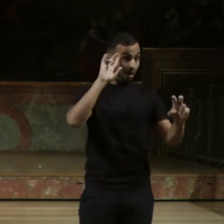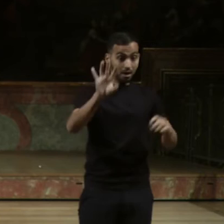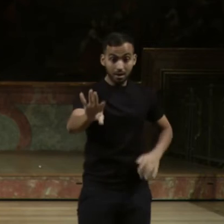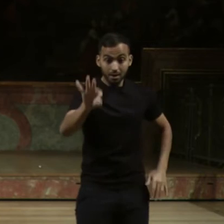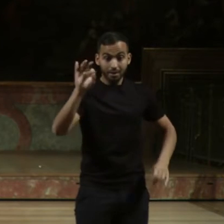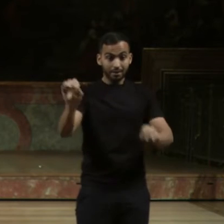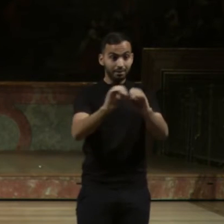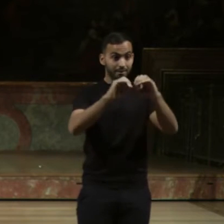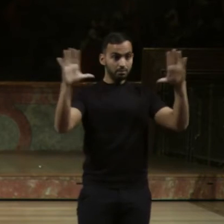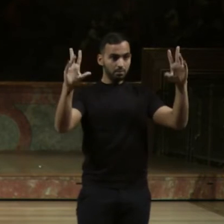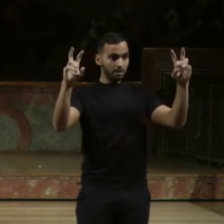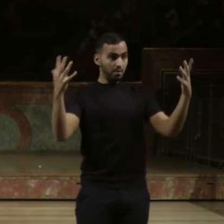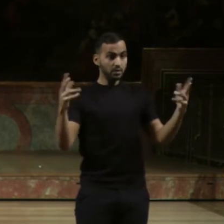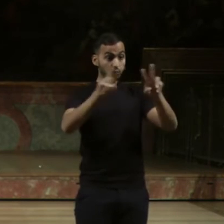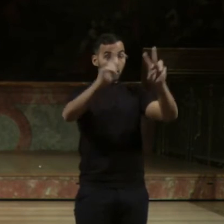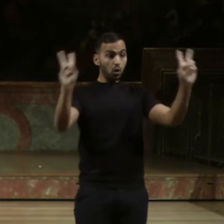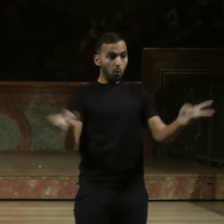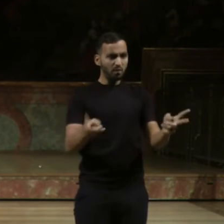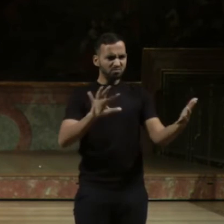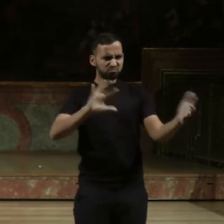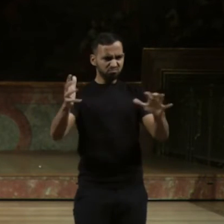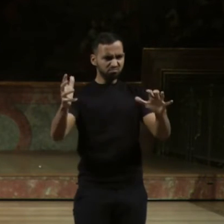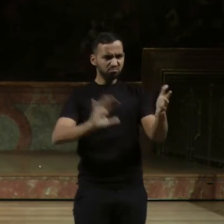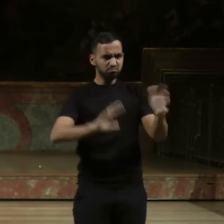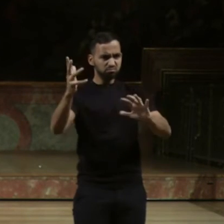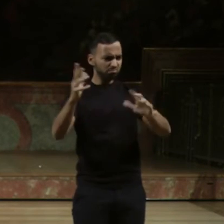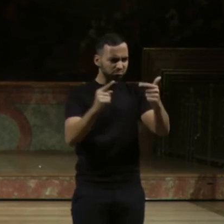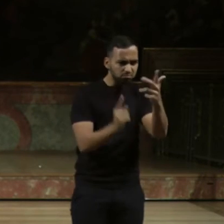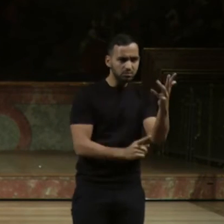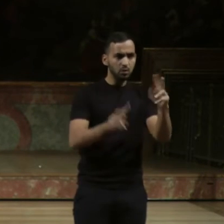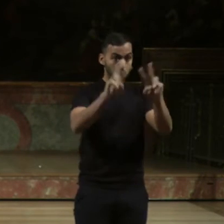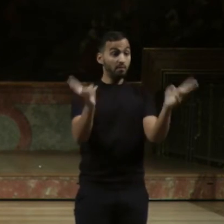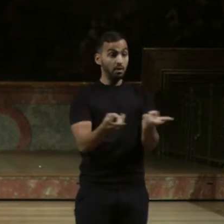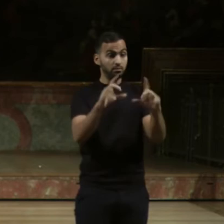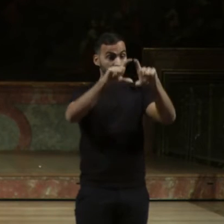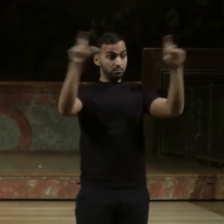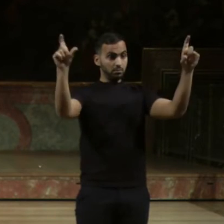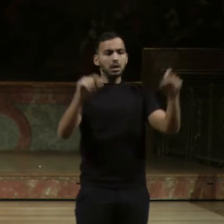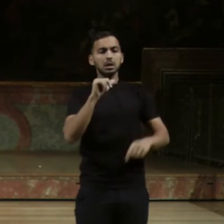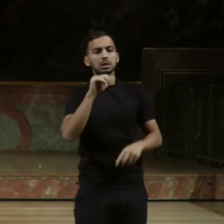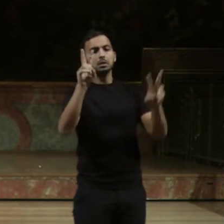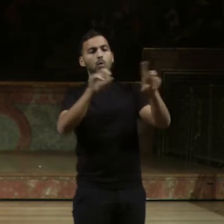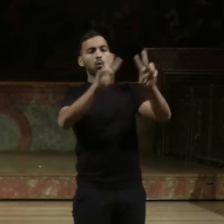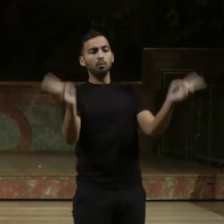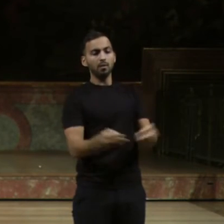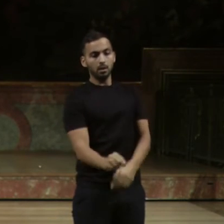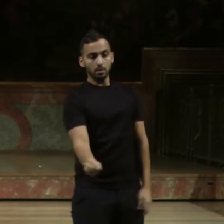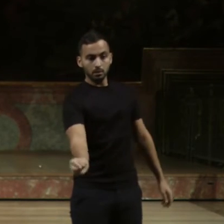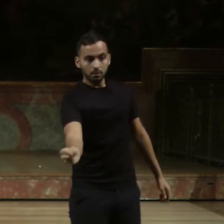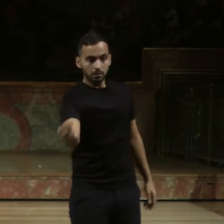Umweltverbrechen. Ich spreche nicht von Kleinigkeiten, ich spreche von Großigkeiten.